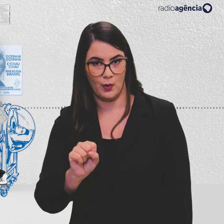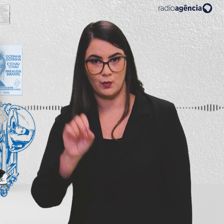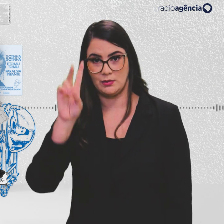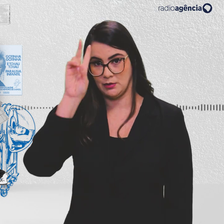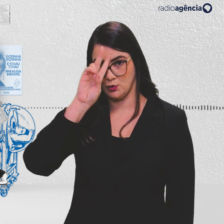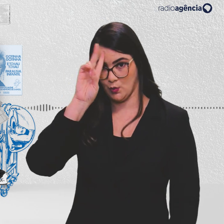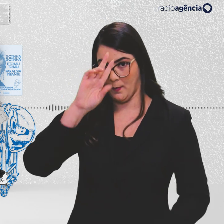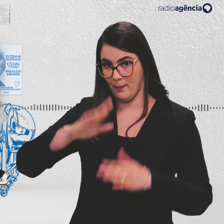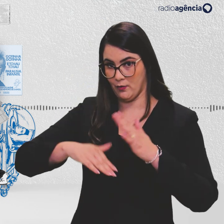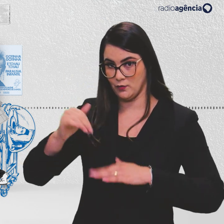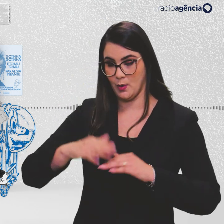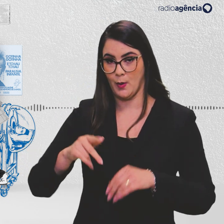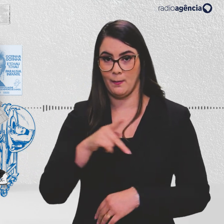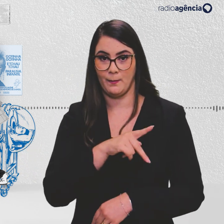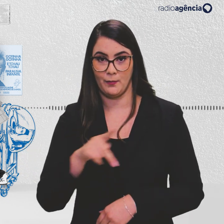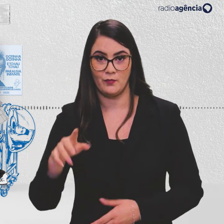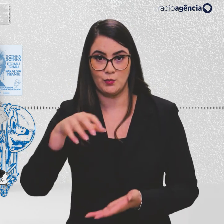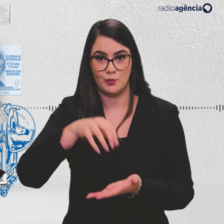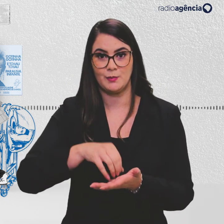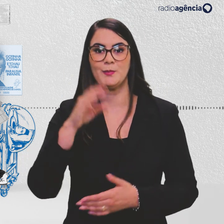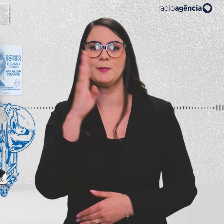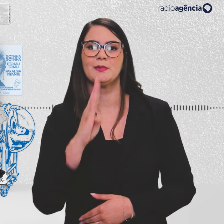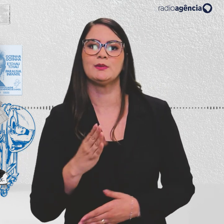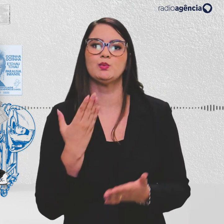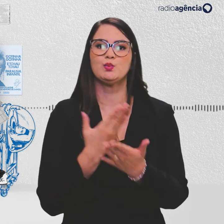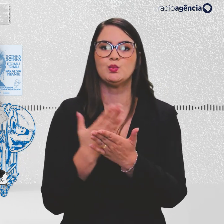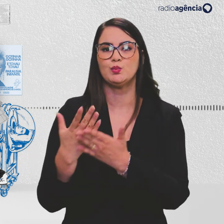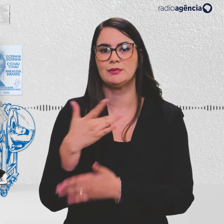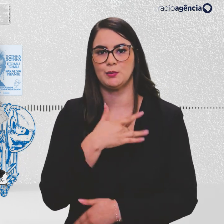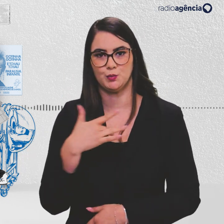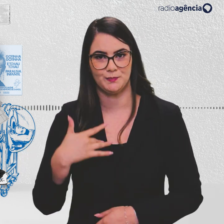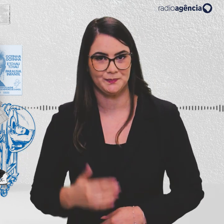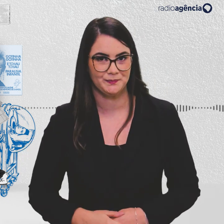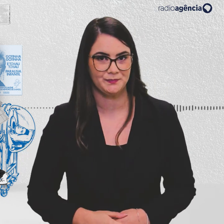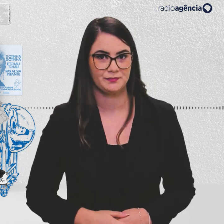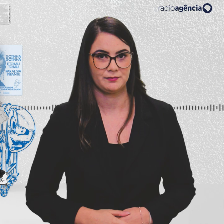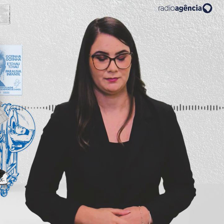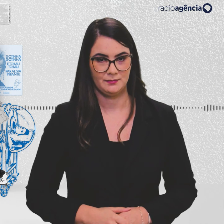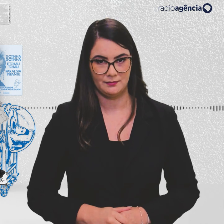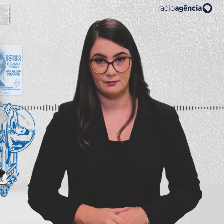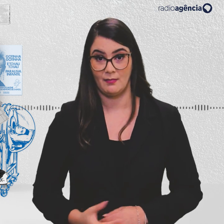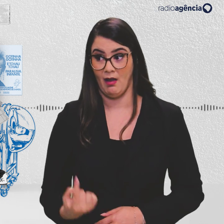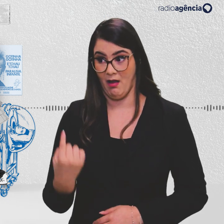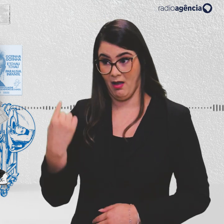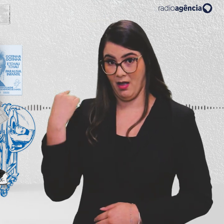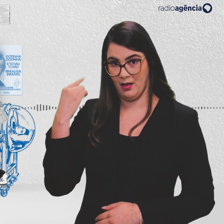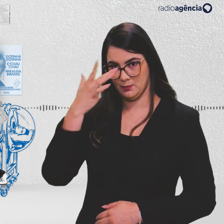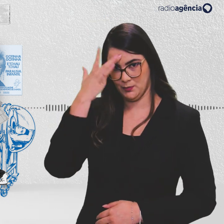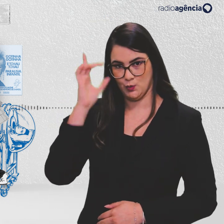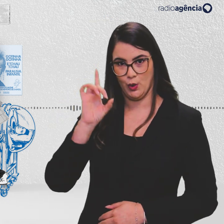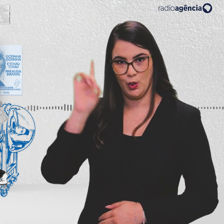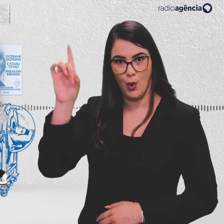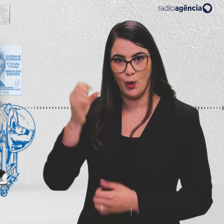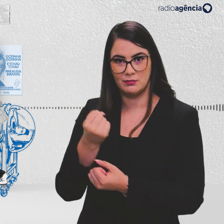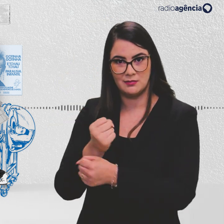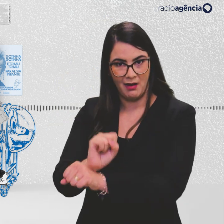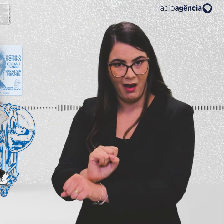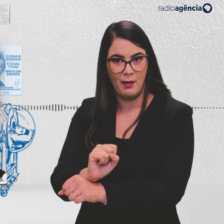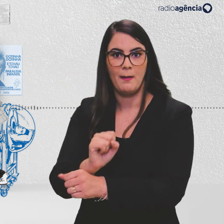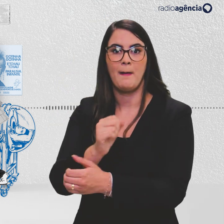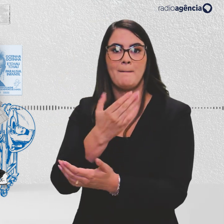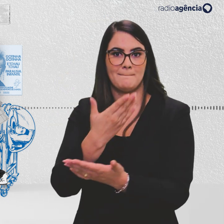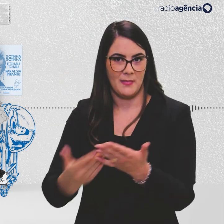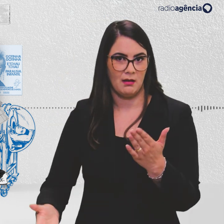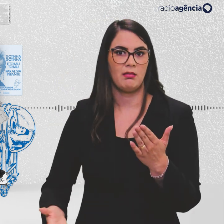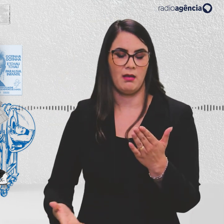historiador e presidente do Centro Brasileiro de Estudos de Saúde. Antigos proprietários escravos que perderam escravos em